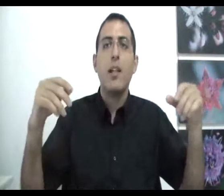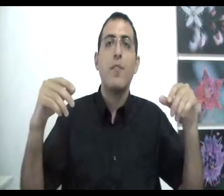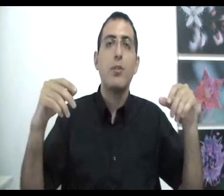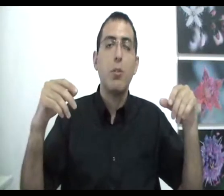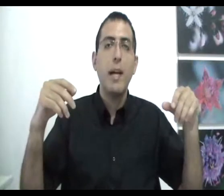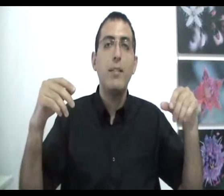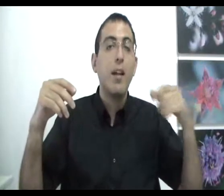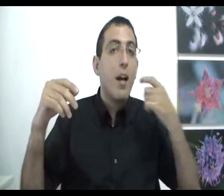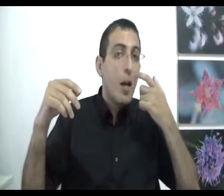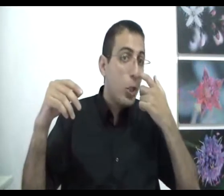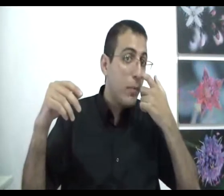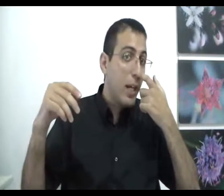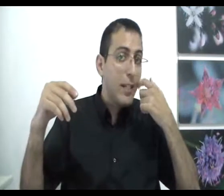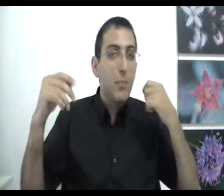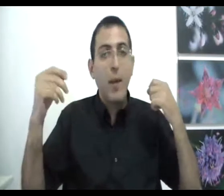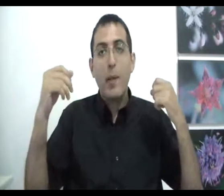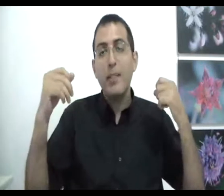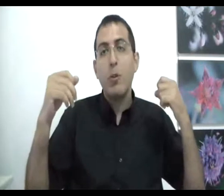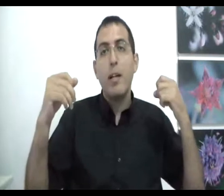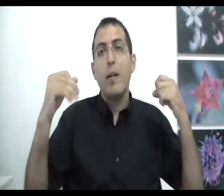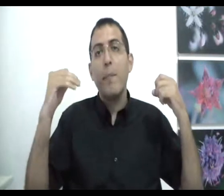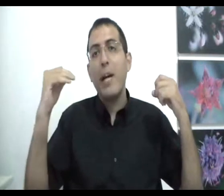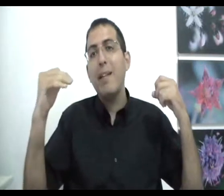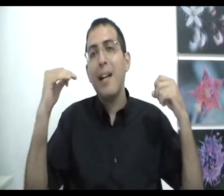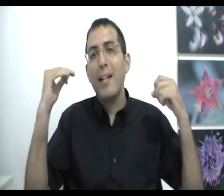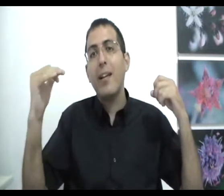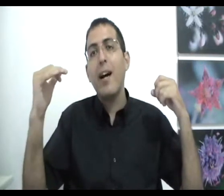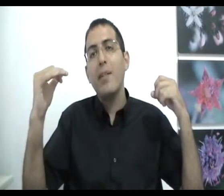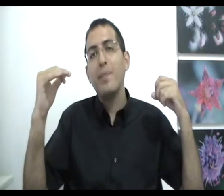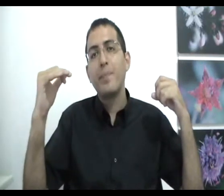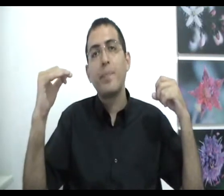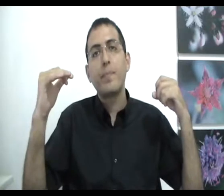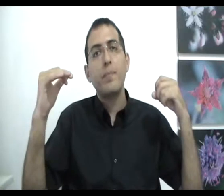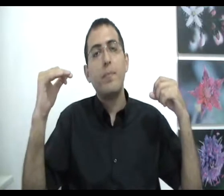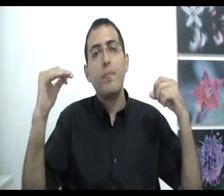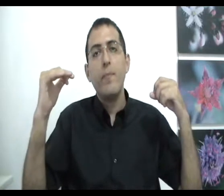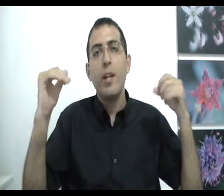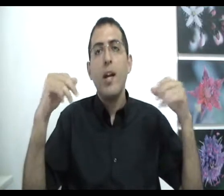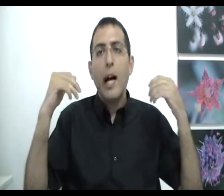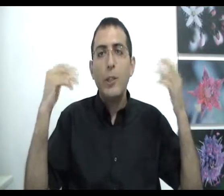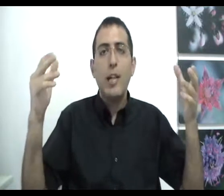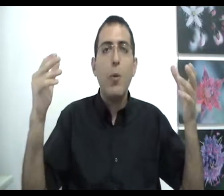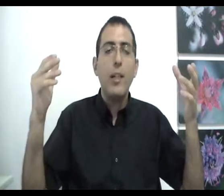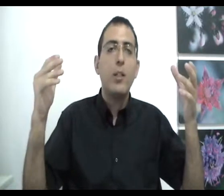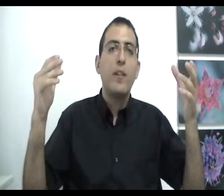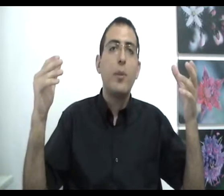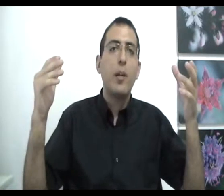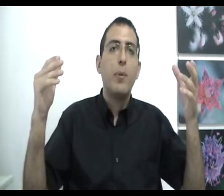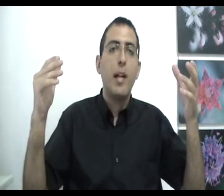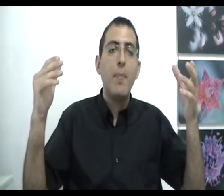ההפך זאת אומרת, קודם ואחר כך נסביר גם כן מה זה אומר ברמת ההגדרה השיטה הרוחנית הטובה ביותר בעולם